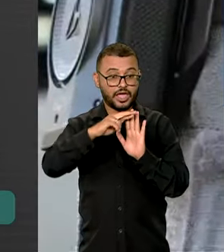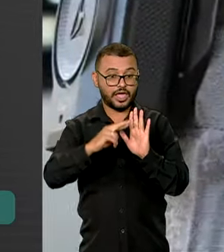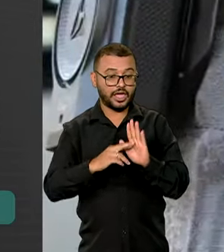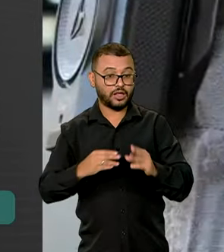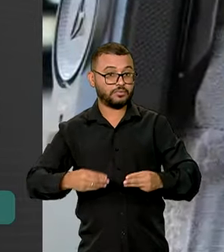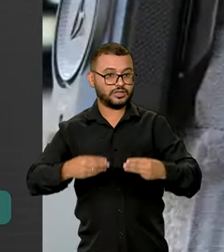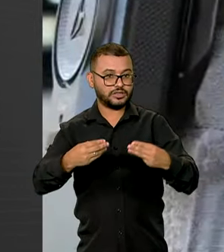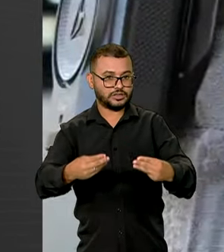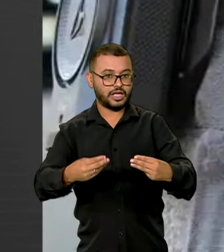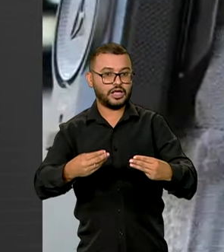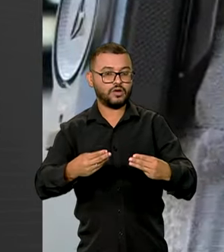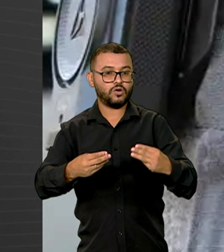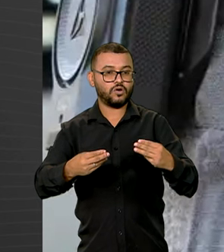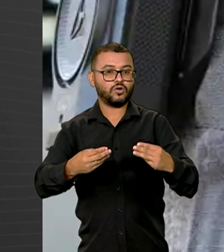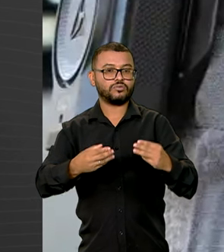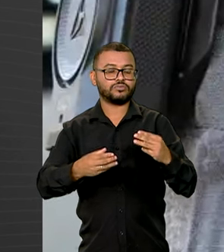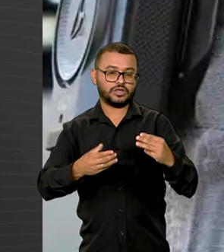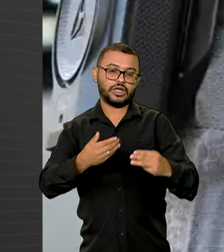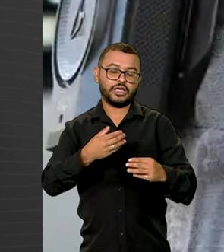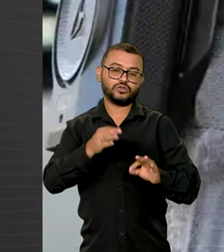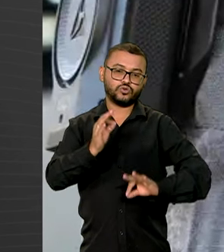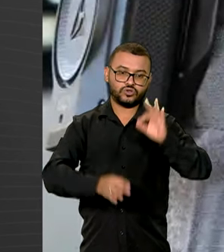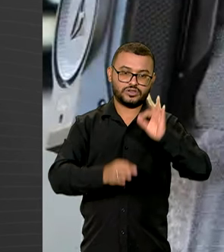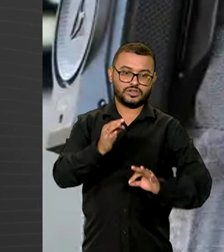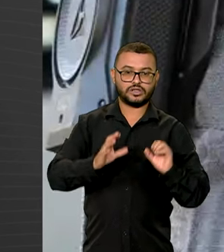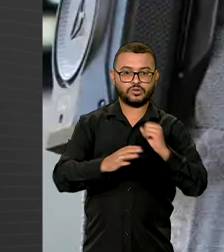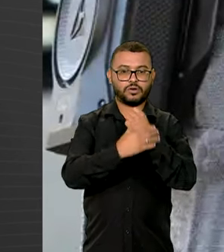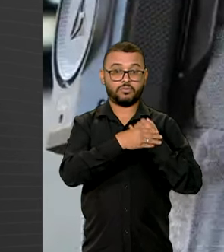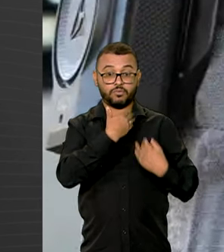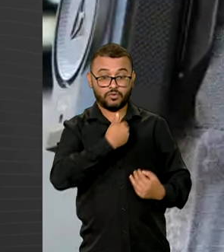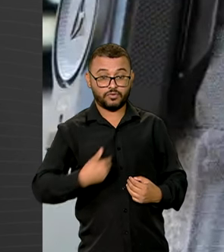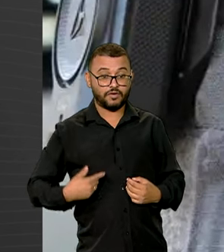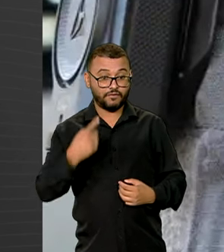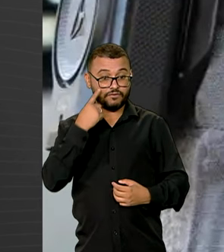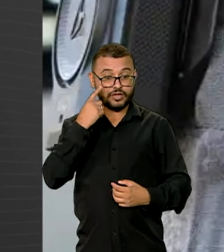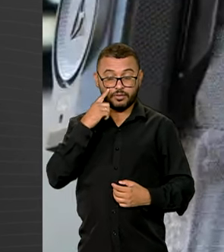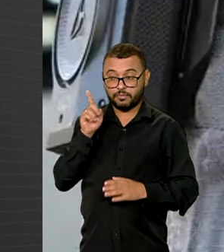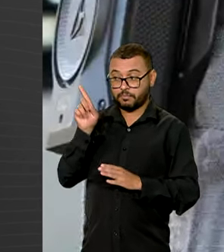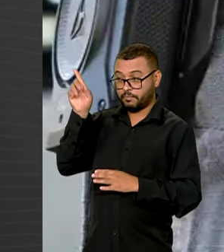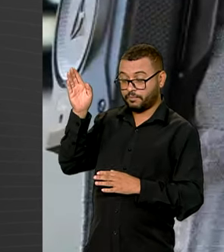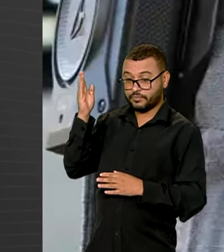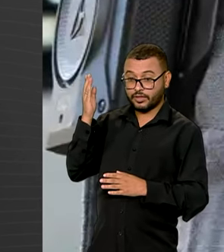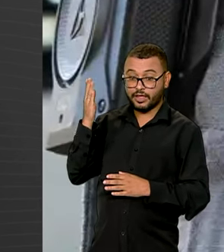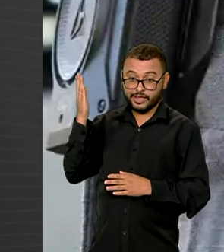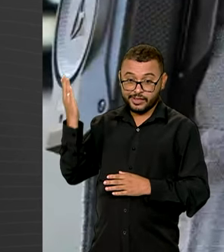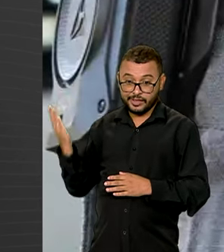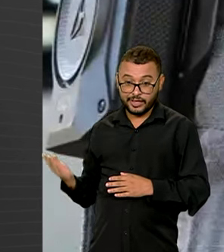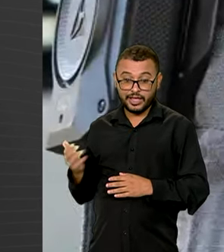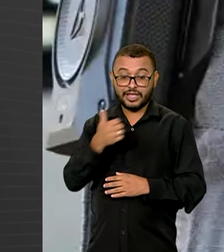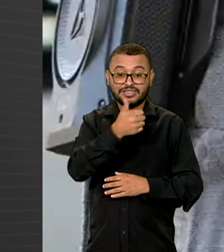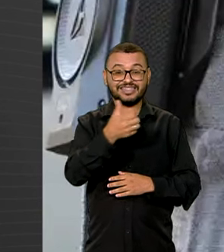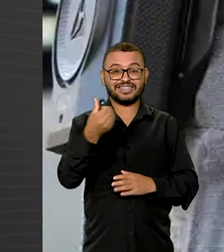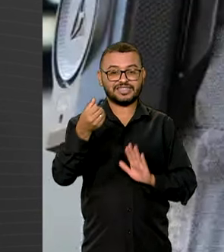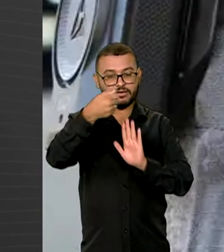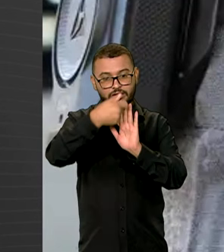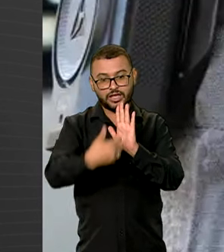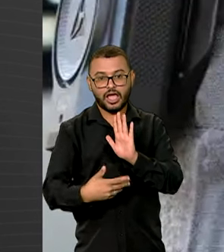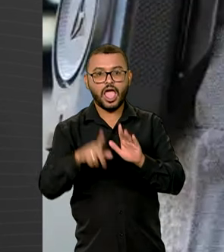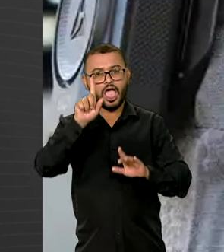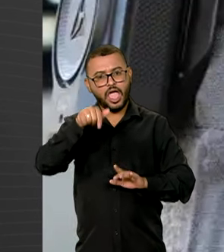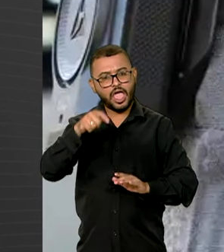Ministério da Justiça e Segurança Pública definem 16 situações em que as câmeras corporais deverão estar